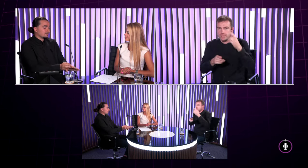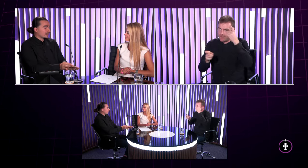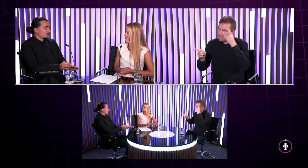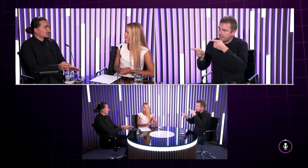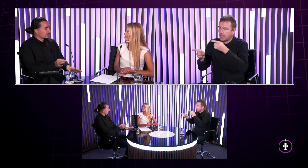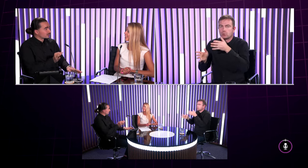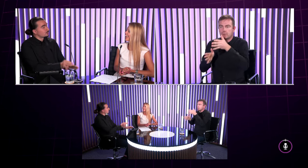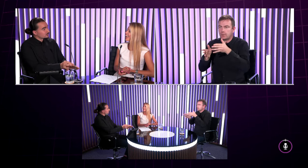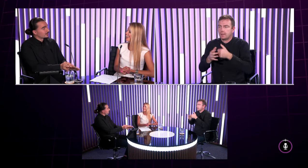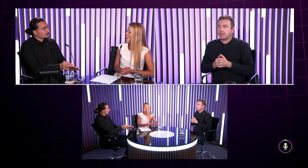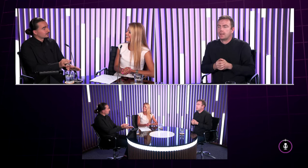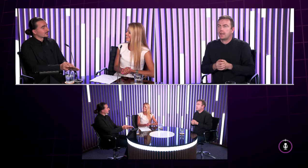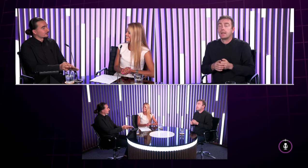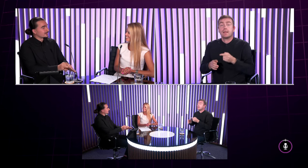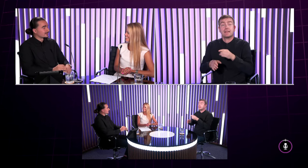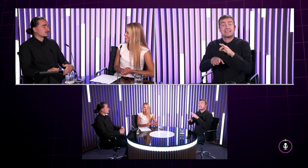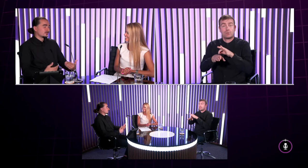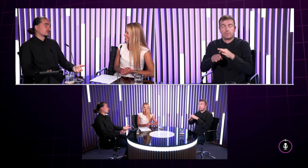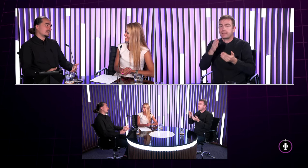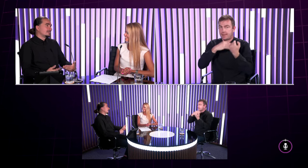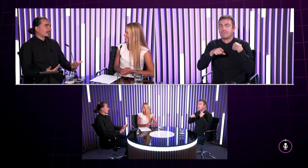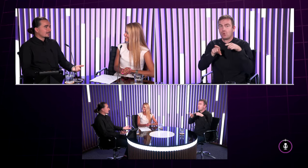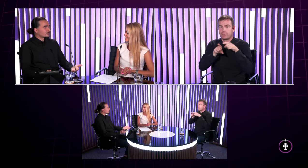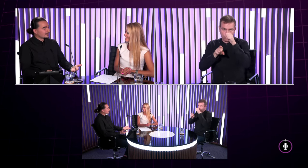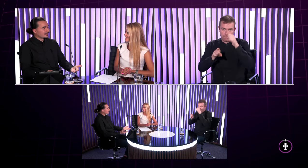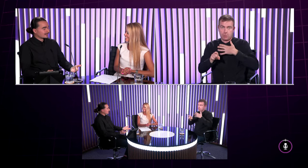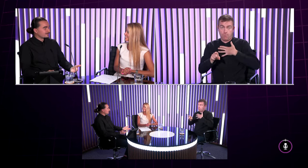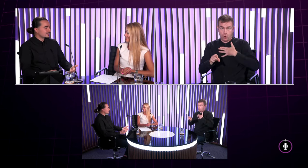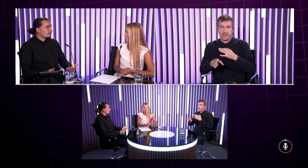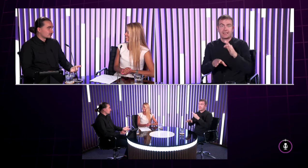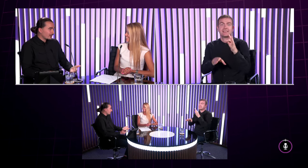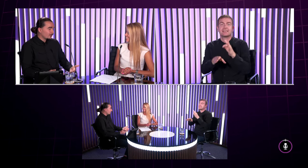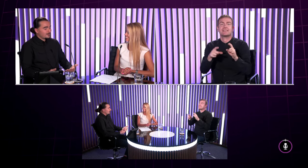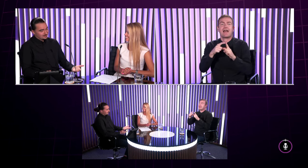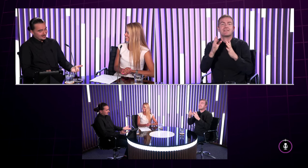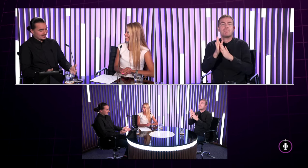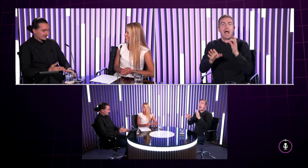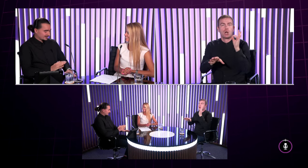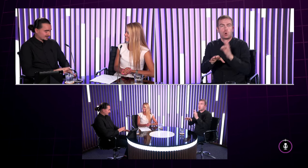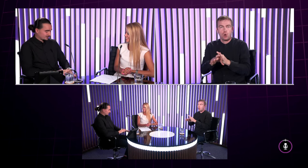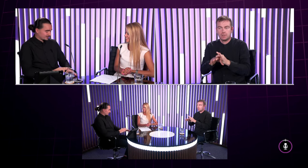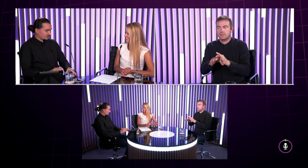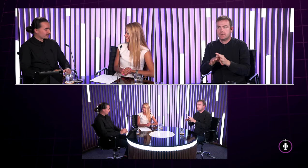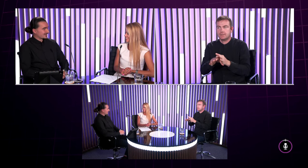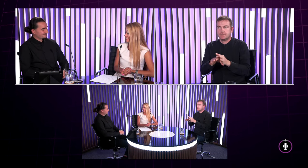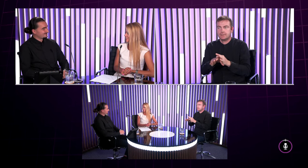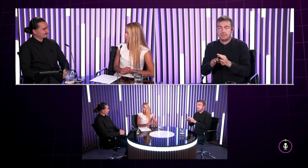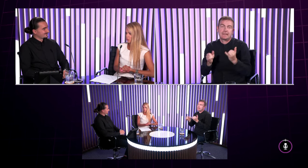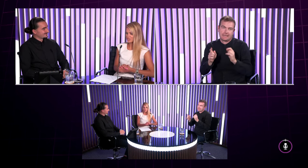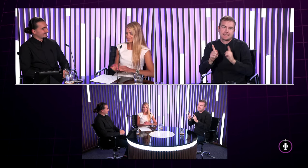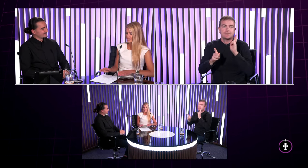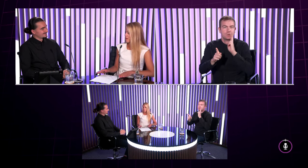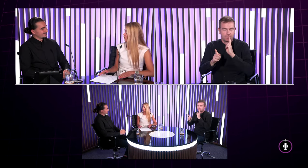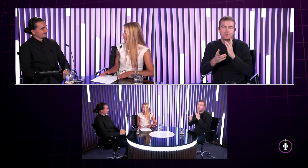teda že Dávid, Marko že teda ten posunok na to tetovanie tak som si povedal že tak na niečo to teda význa možno malo tak sa to teda so mnou ťaha